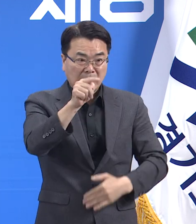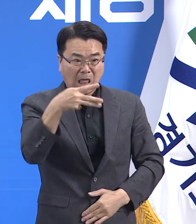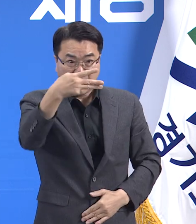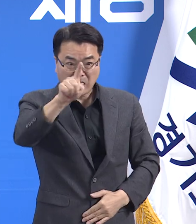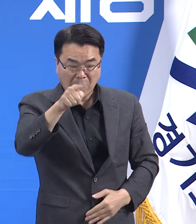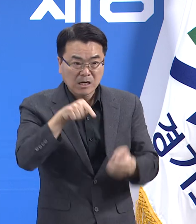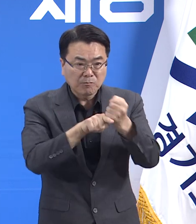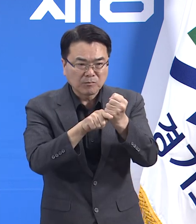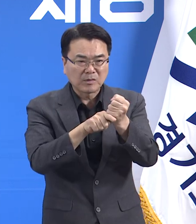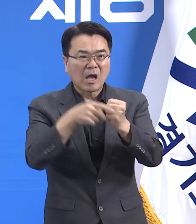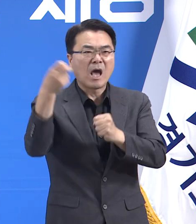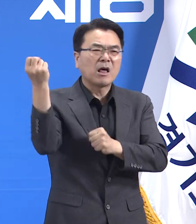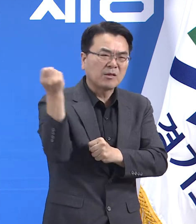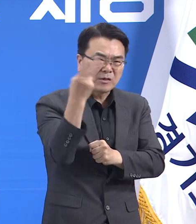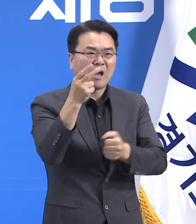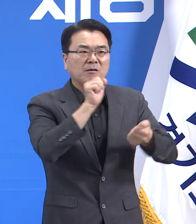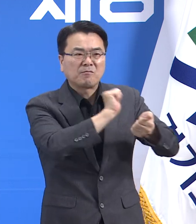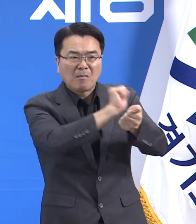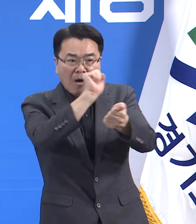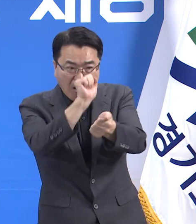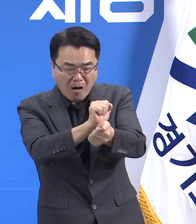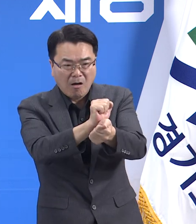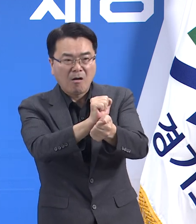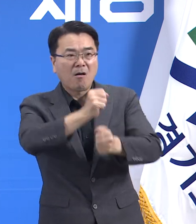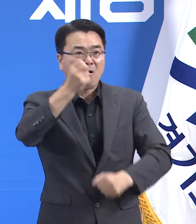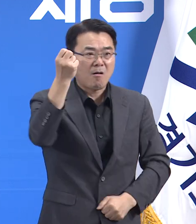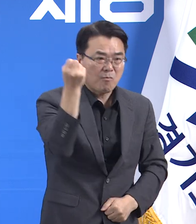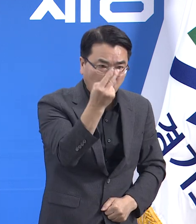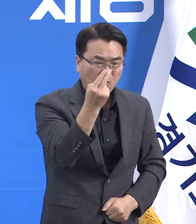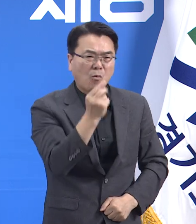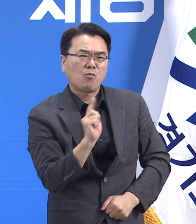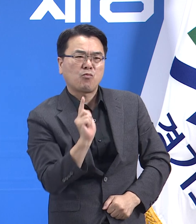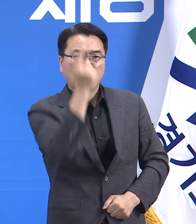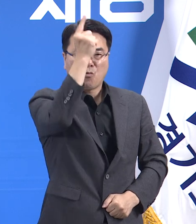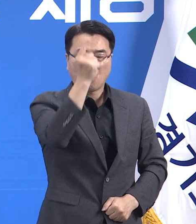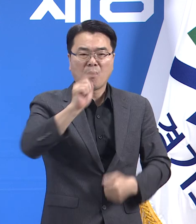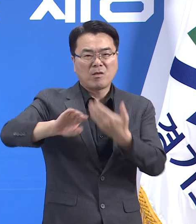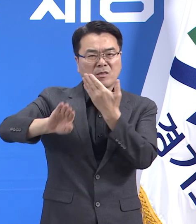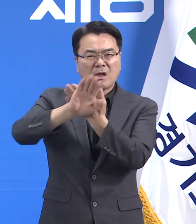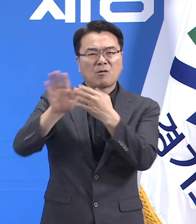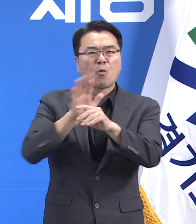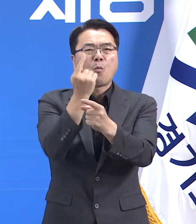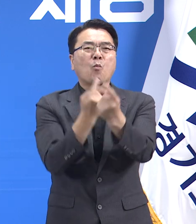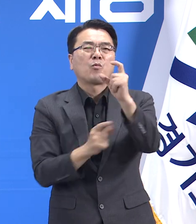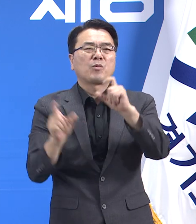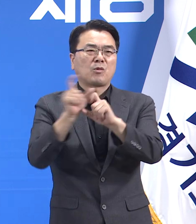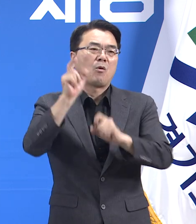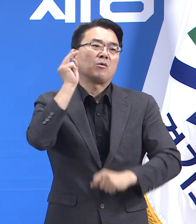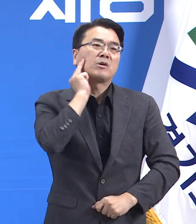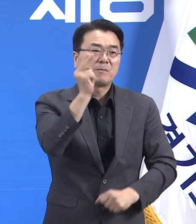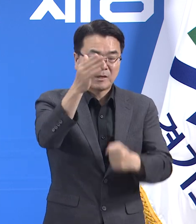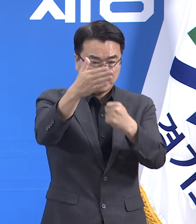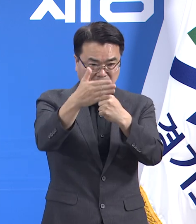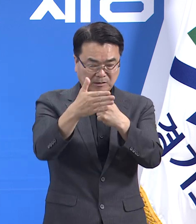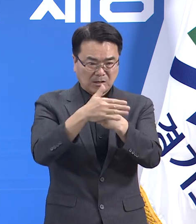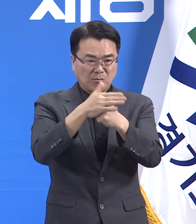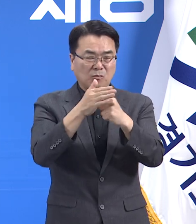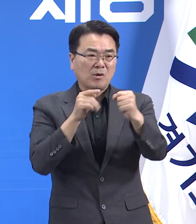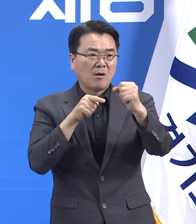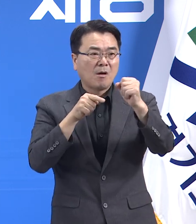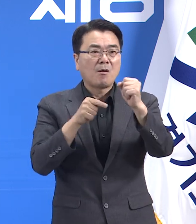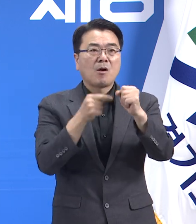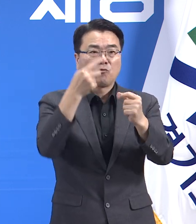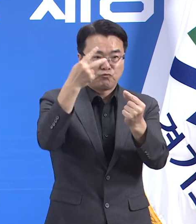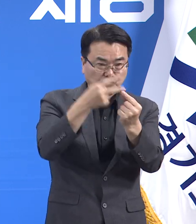재감염 위험 및 전파력이 탈변이에 비해서 높아서 백신을 맞고도 감염을 피하지 못하는 돌파 감염